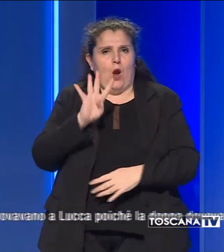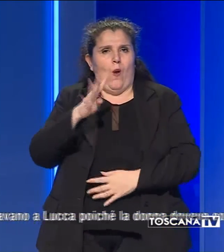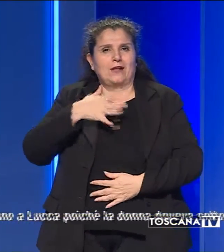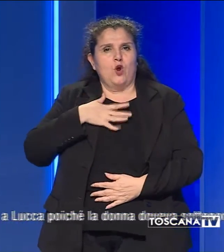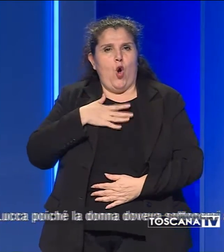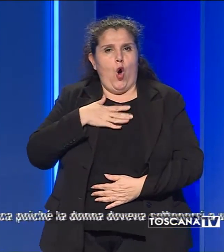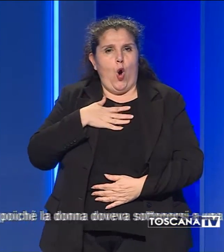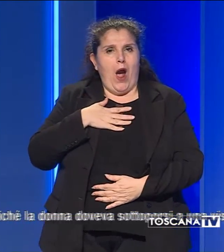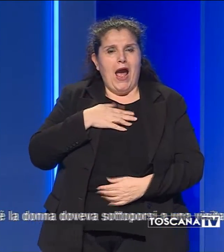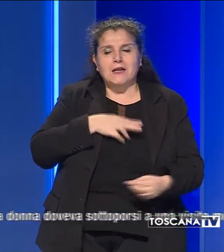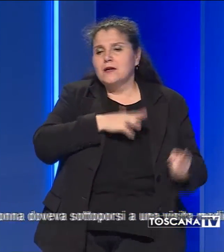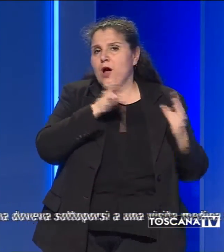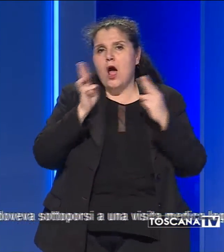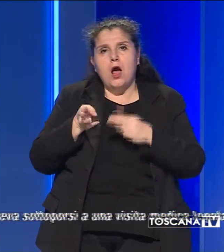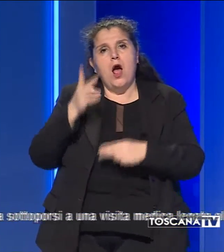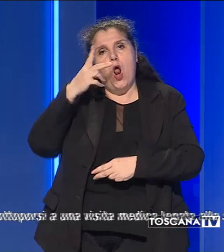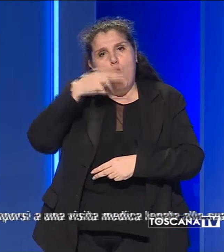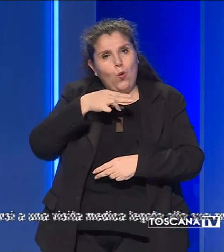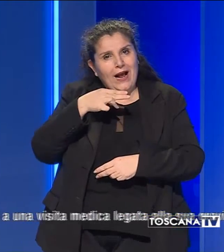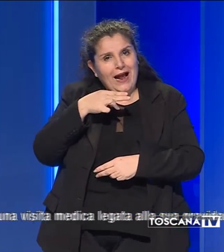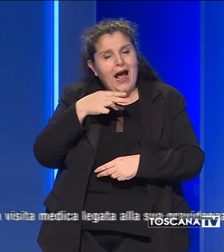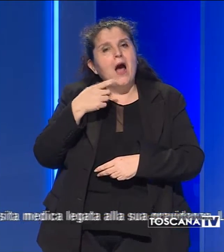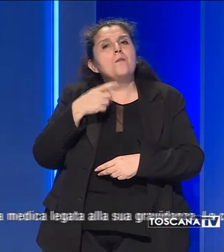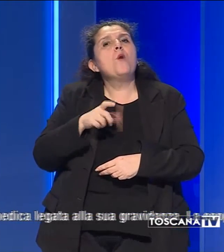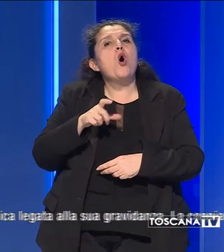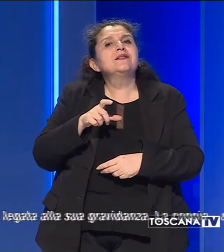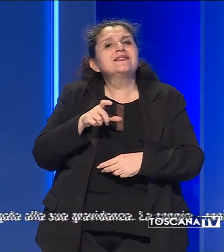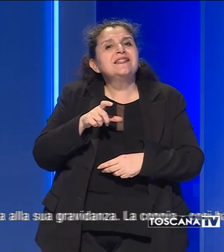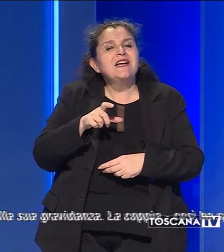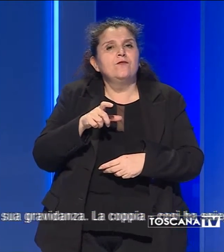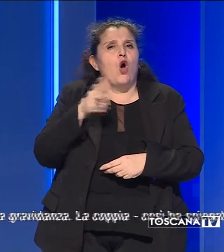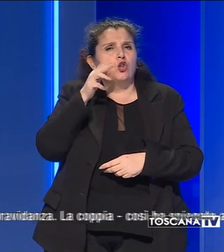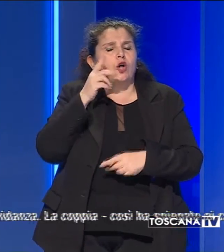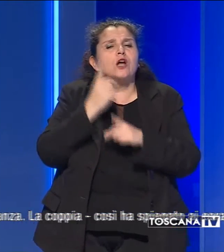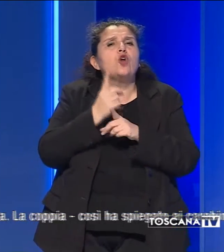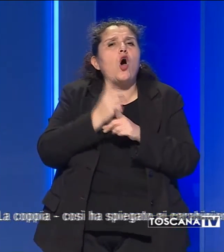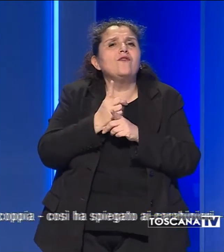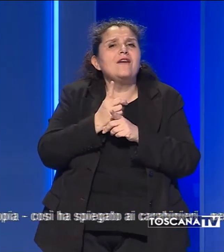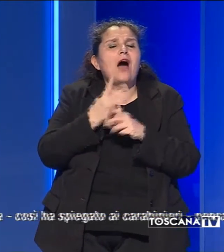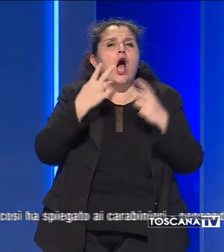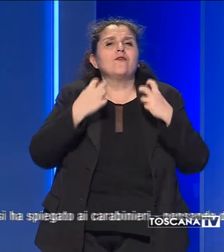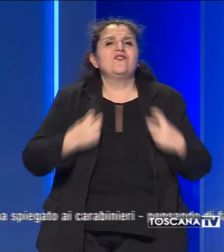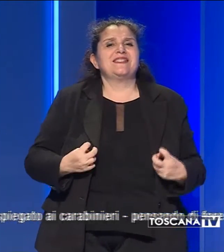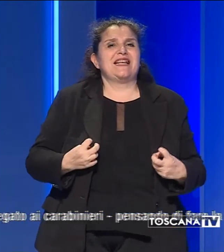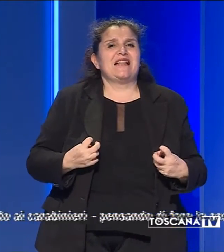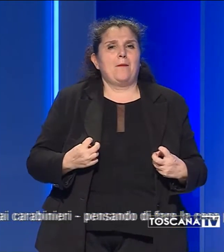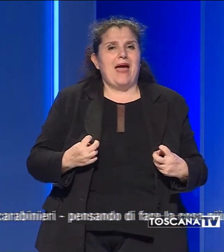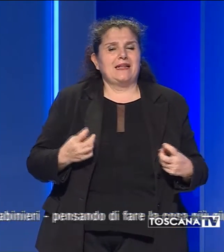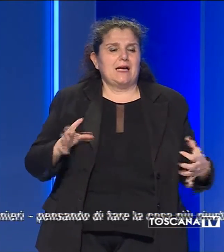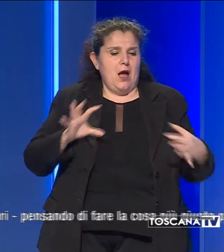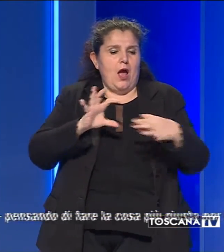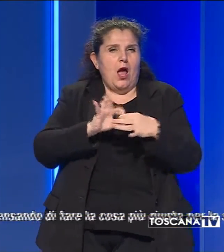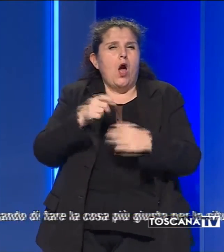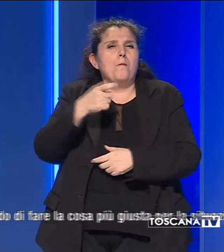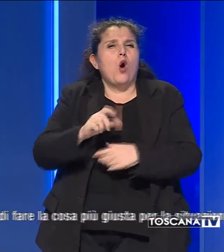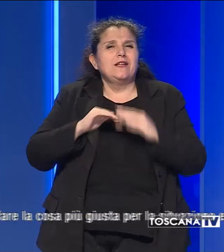trovavano a Lucca poiché la donna doveva sottoporsi ad una visita medica legata alla